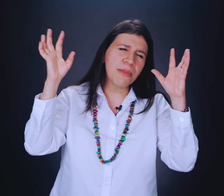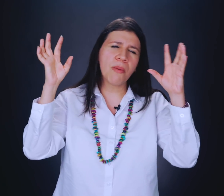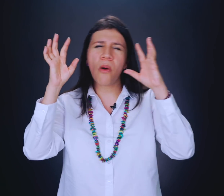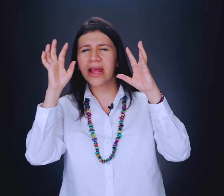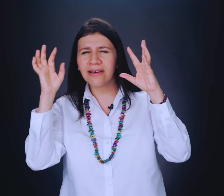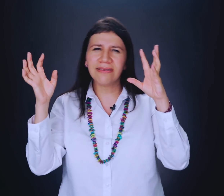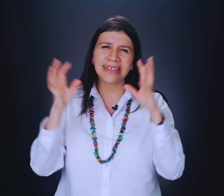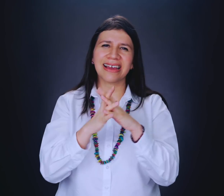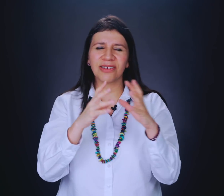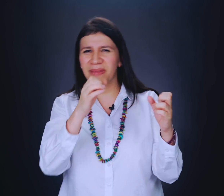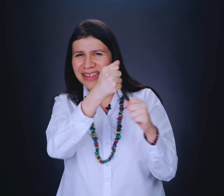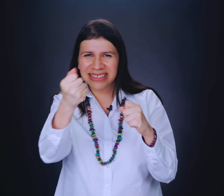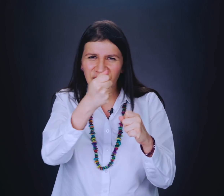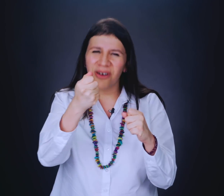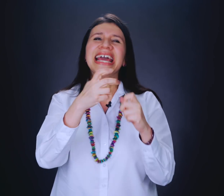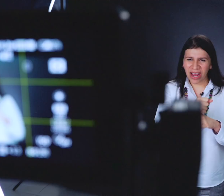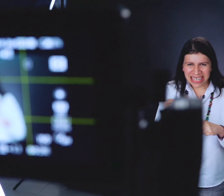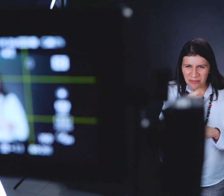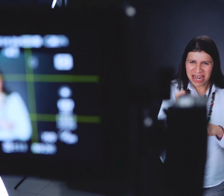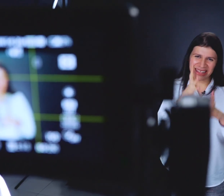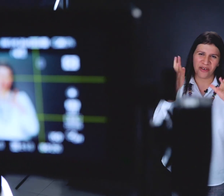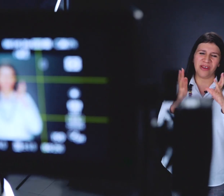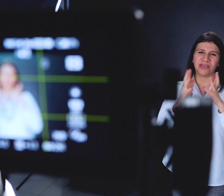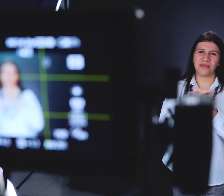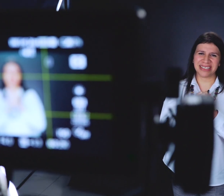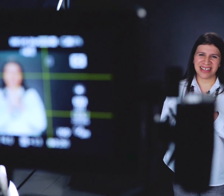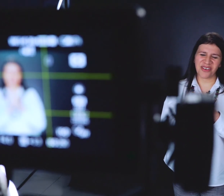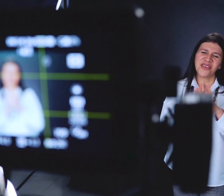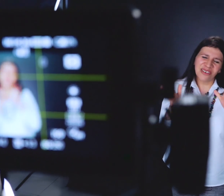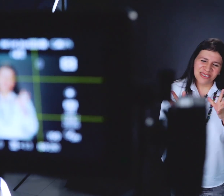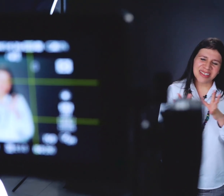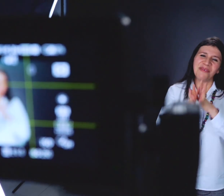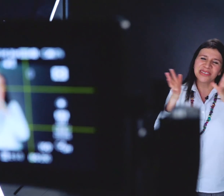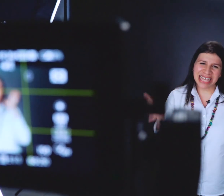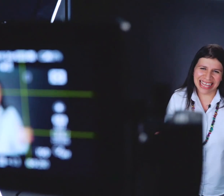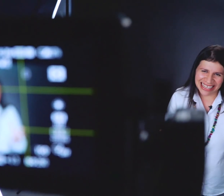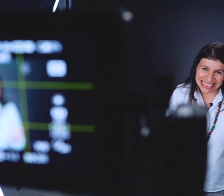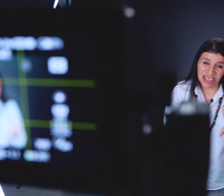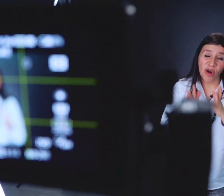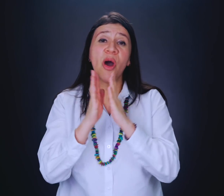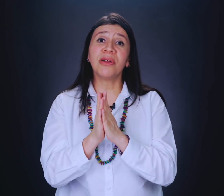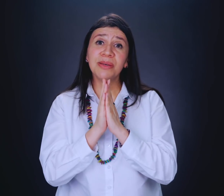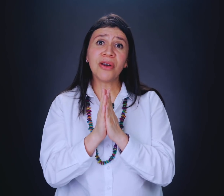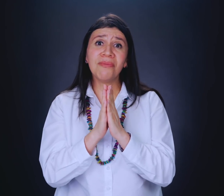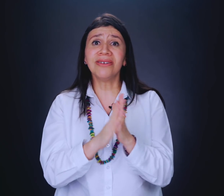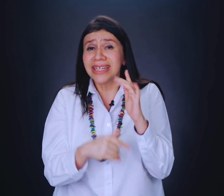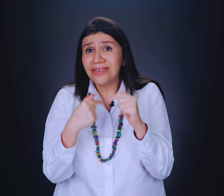mi memoria, ¿no? O sea, que nos manden así como esa lamparita como de los hombres de negro. No, tal vez no sea tan drástico, pero sí, por lo menos, que no lo